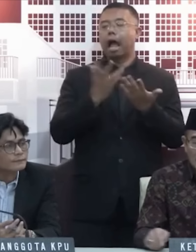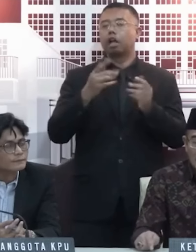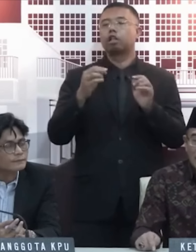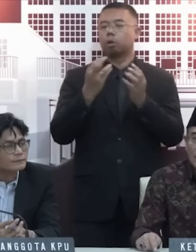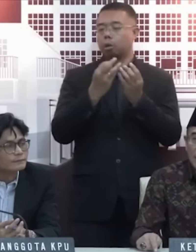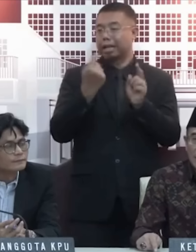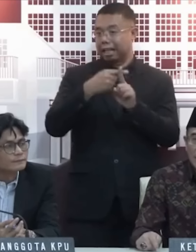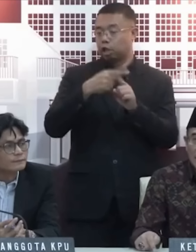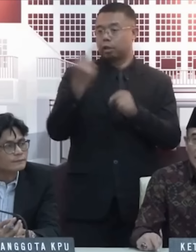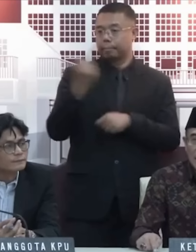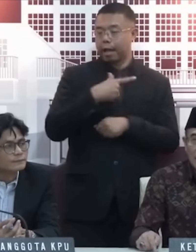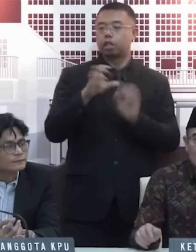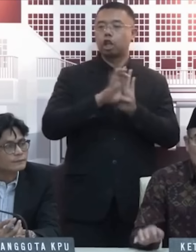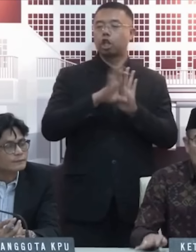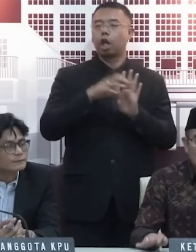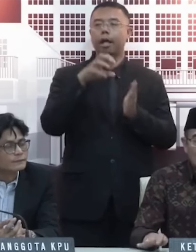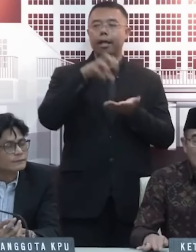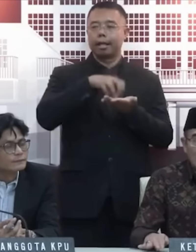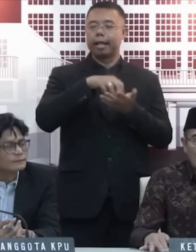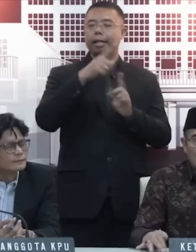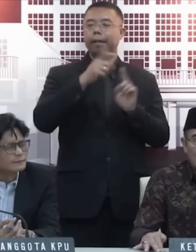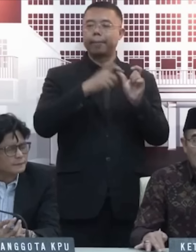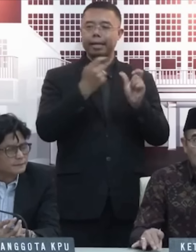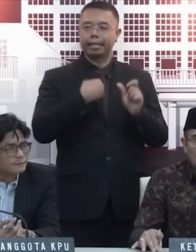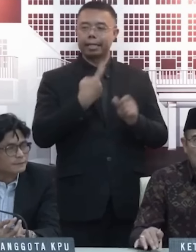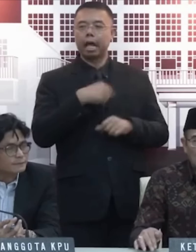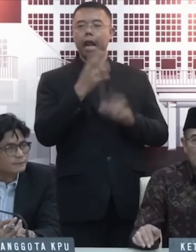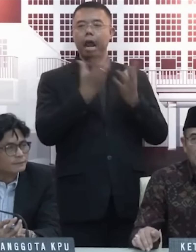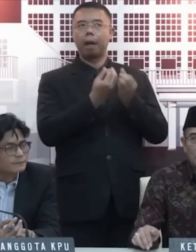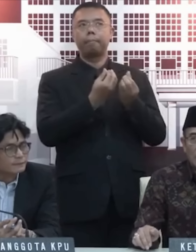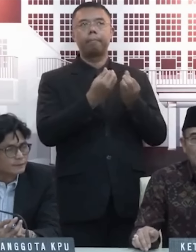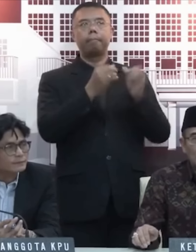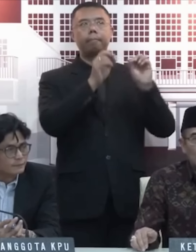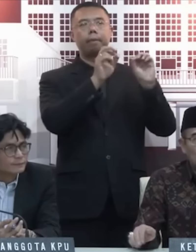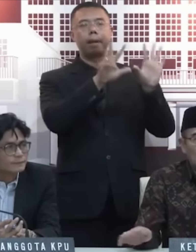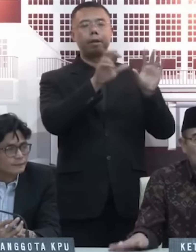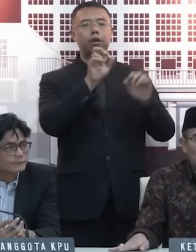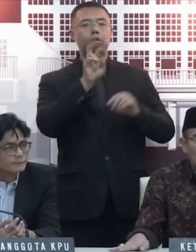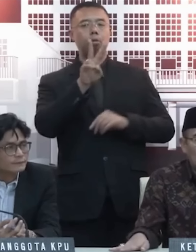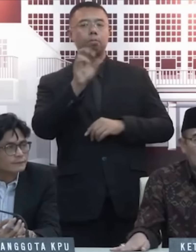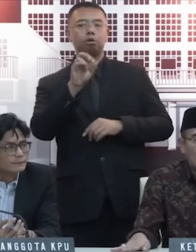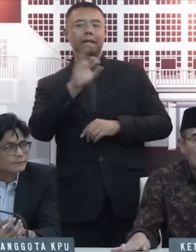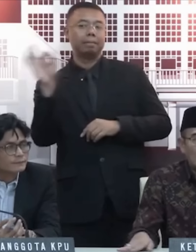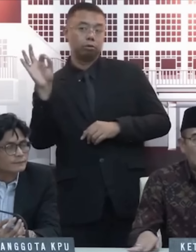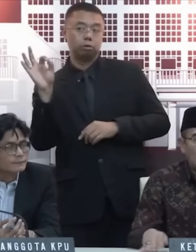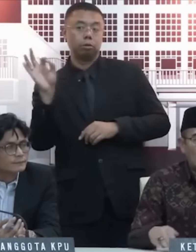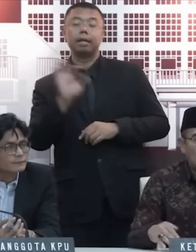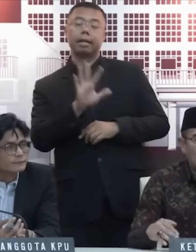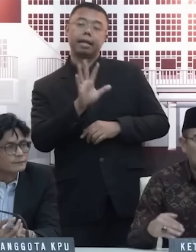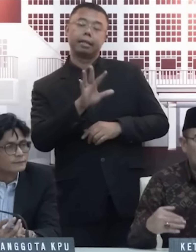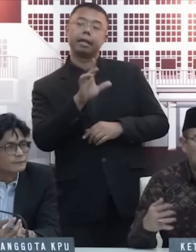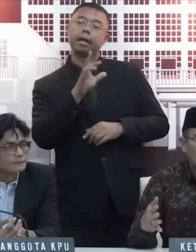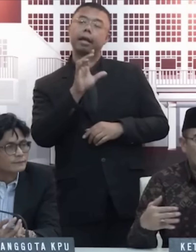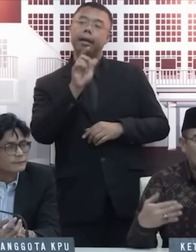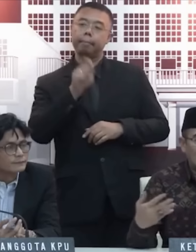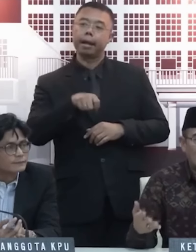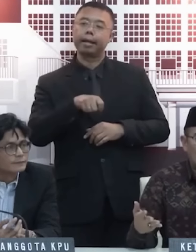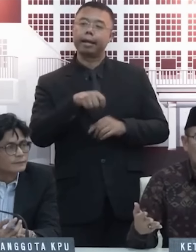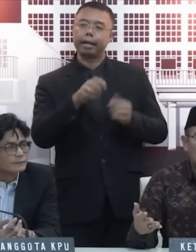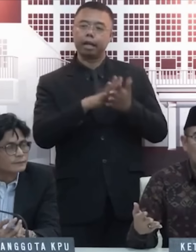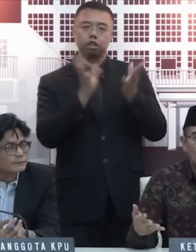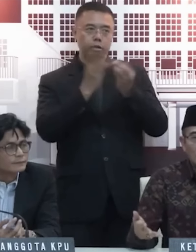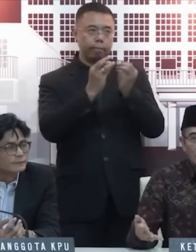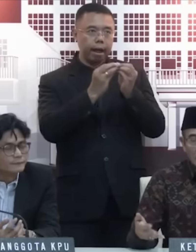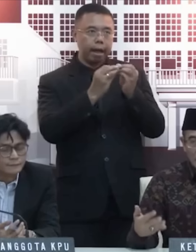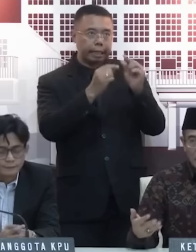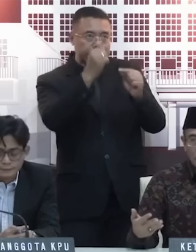misalkan nih, TPS kita di dalam, TPS kita kan 820.161. Nanti menggunakan metode statistik